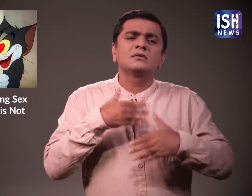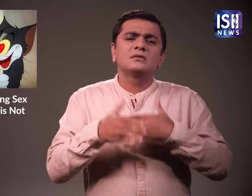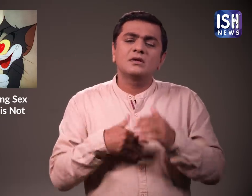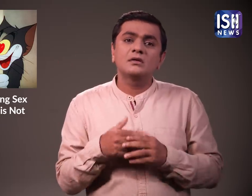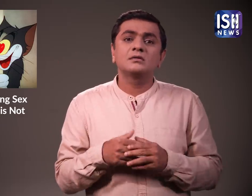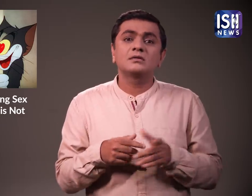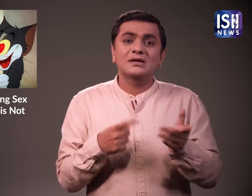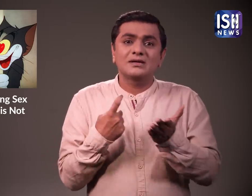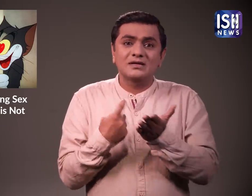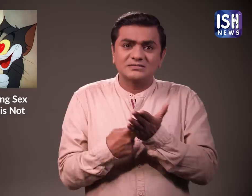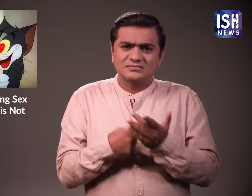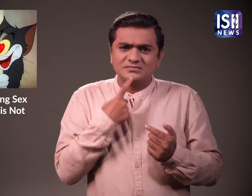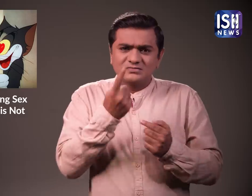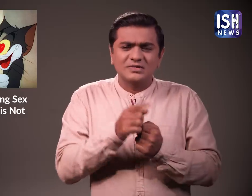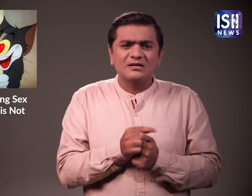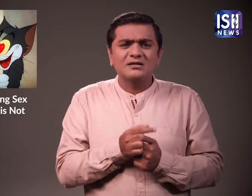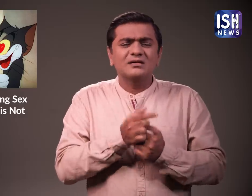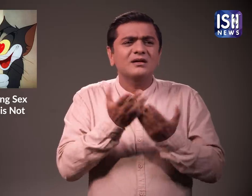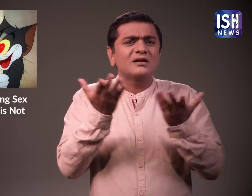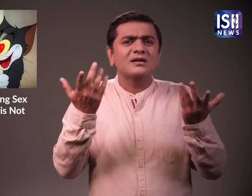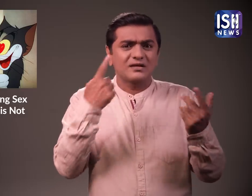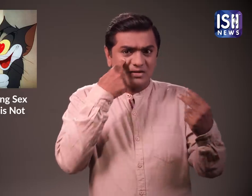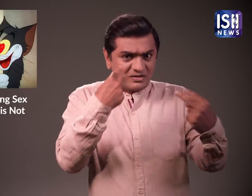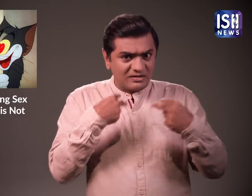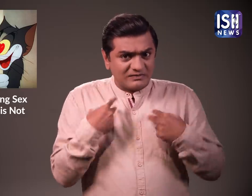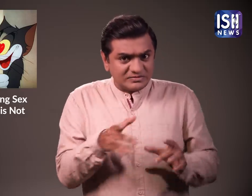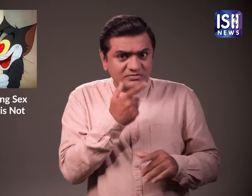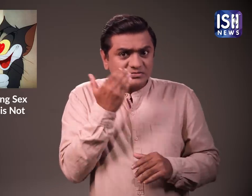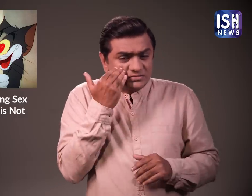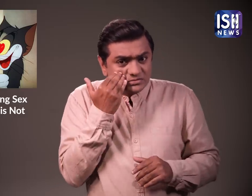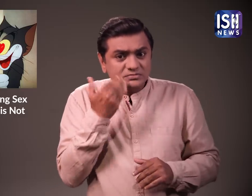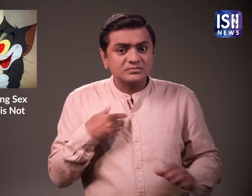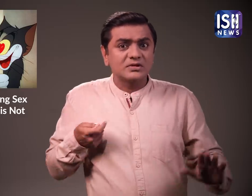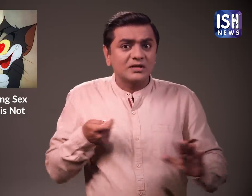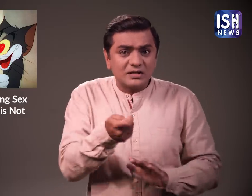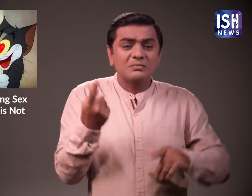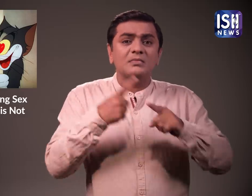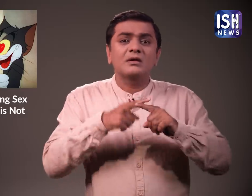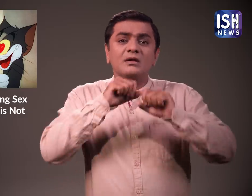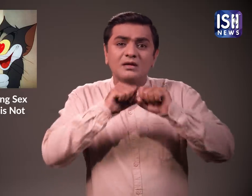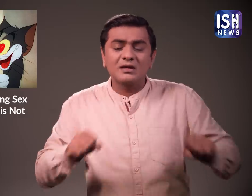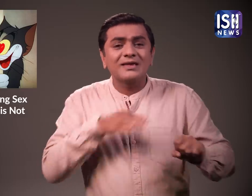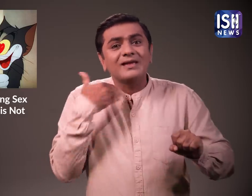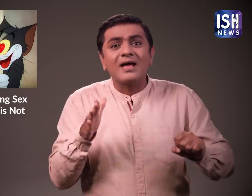रंगराजु ने कहा कि हत्या और बलाद कार का कोई प्रत्रक्ष दर्शी और सबूत नहीं है